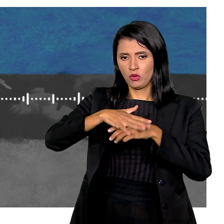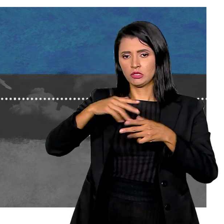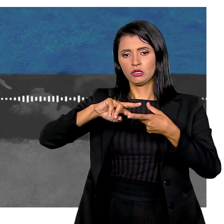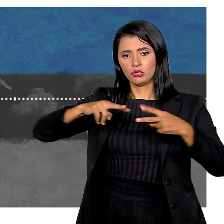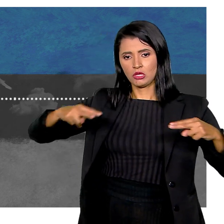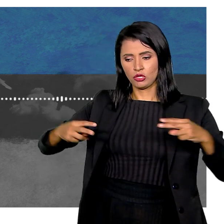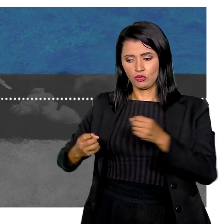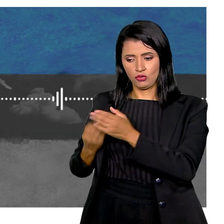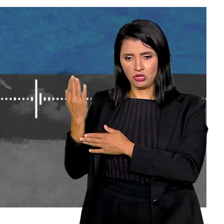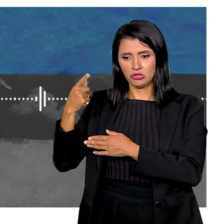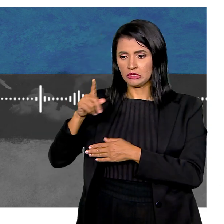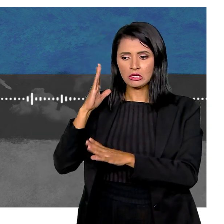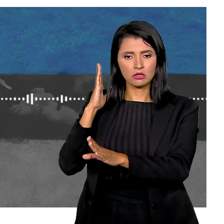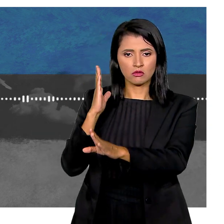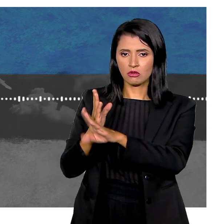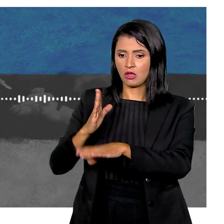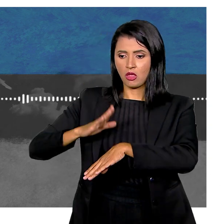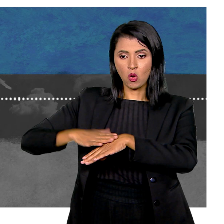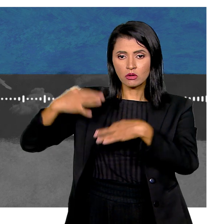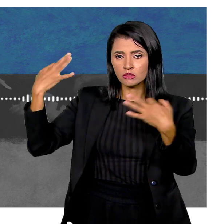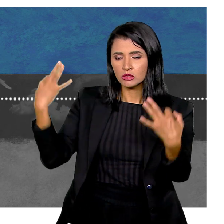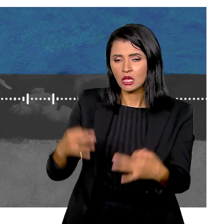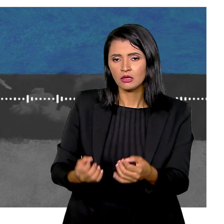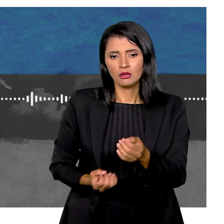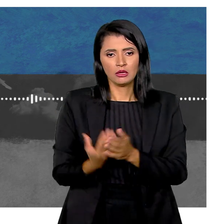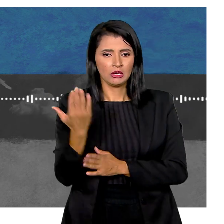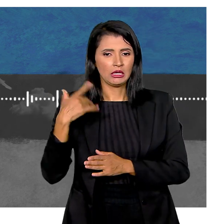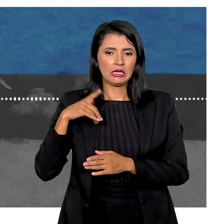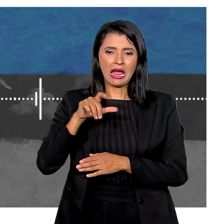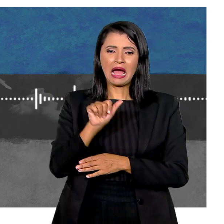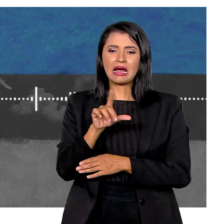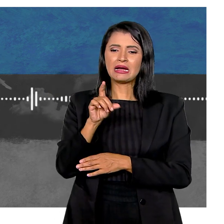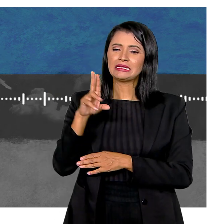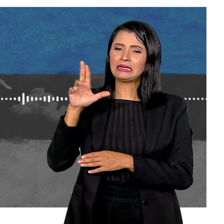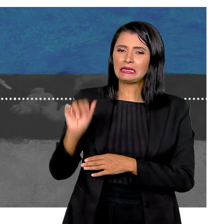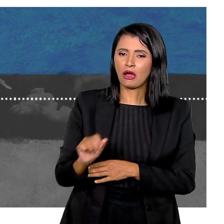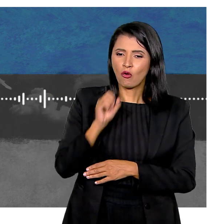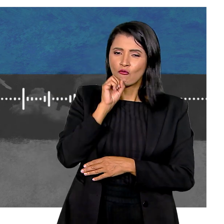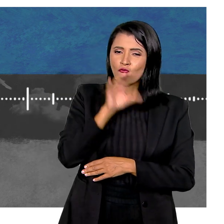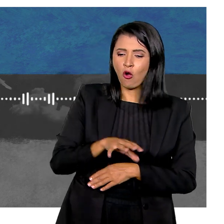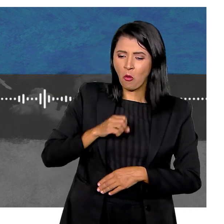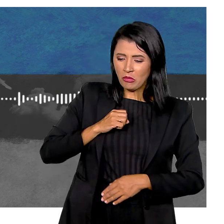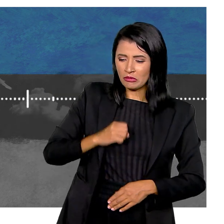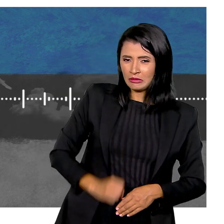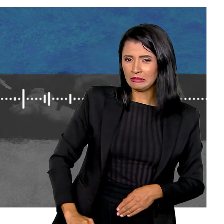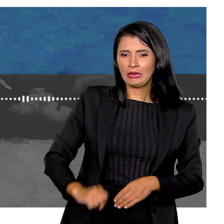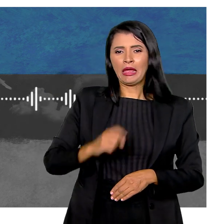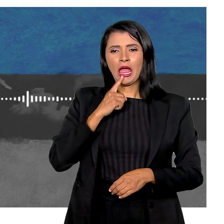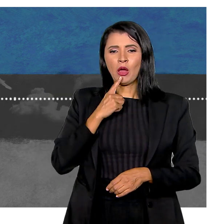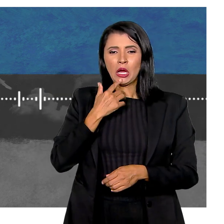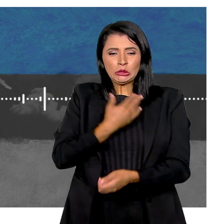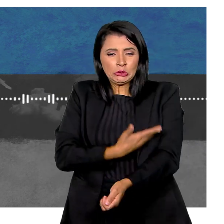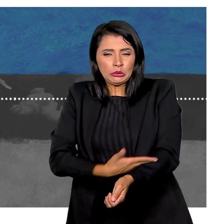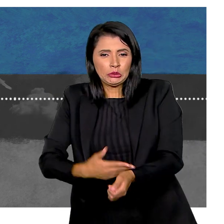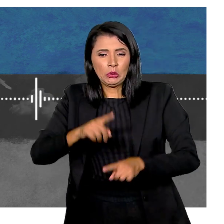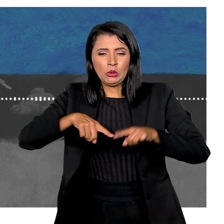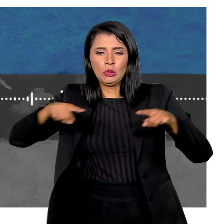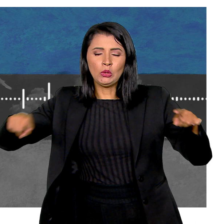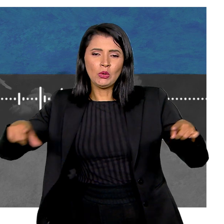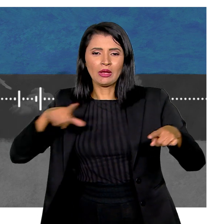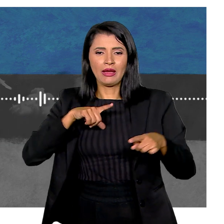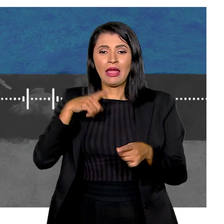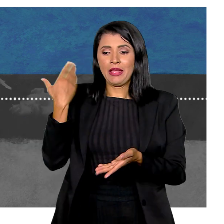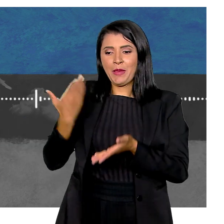origem genética E quando não diagnosticada e tratada Provoca a chamada crise adrenal Com vômitos, diarreia, hipoglicemia